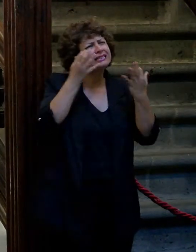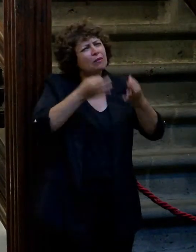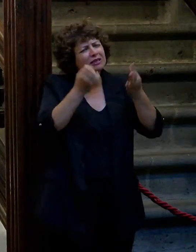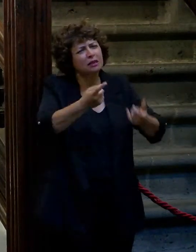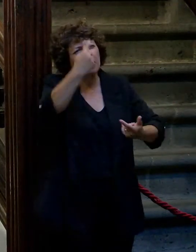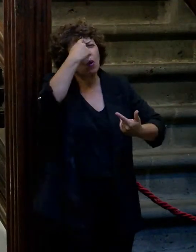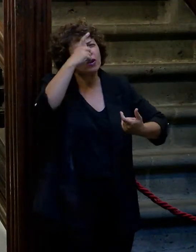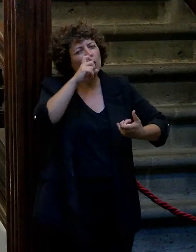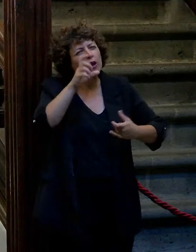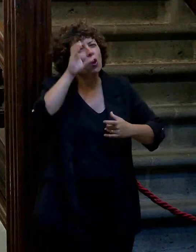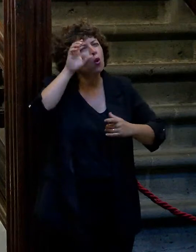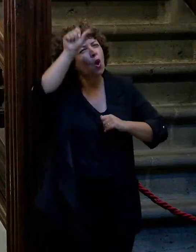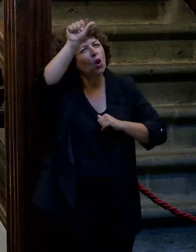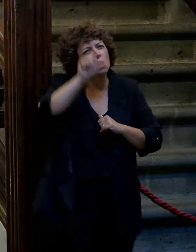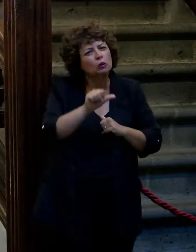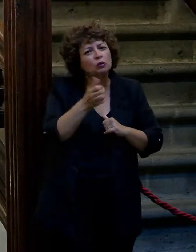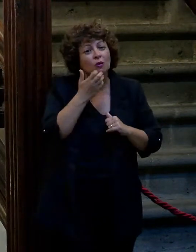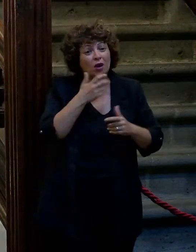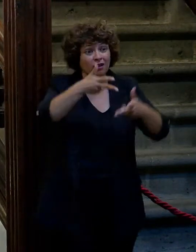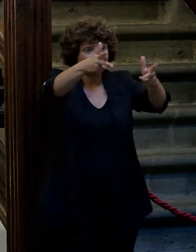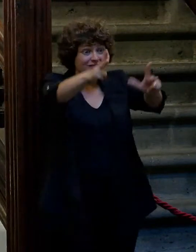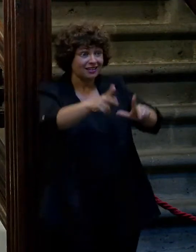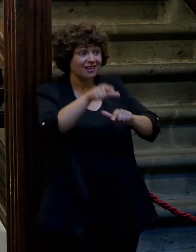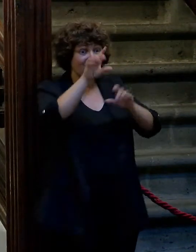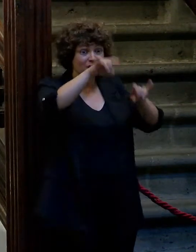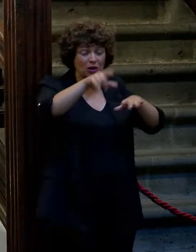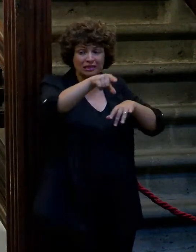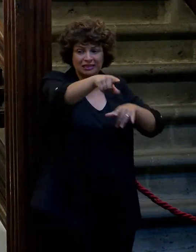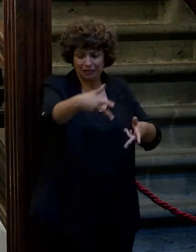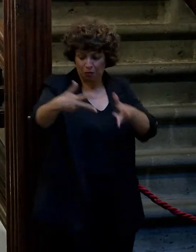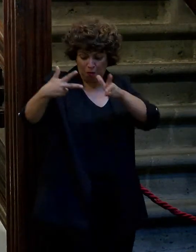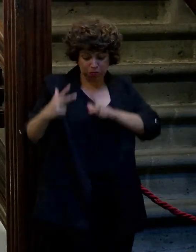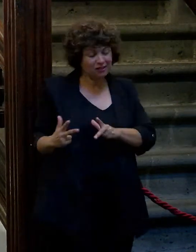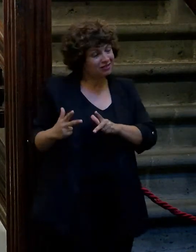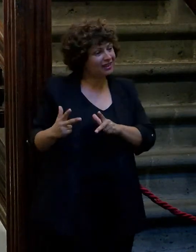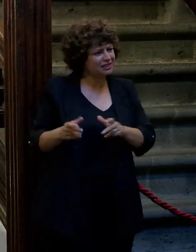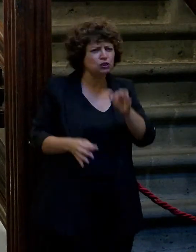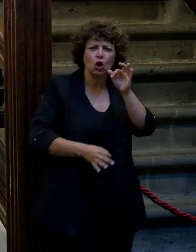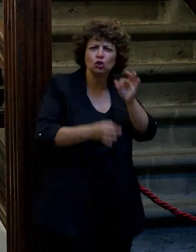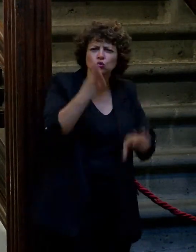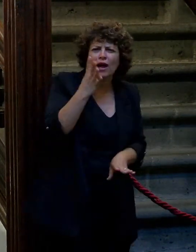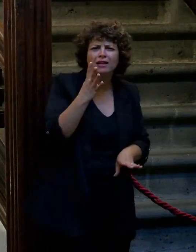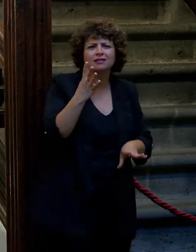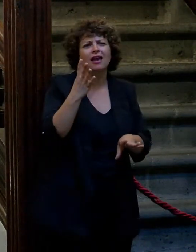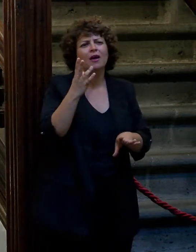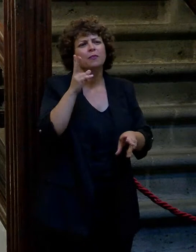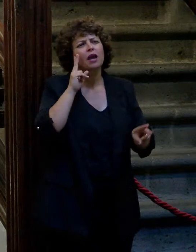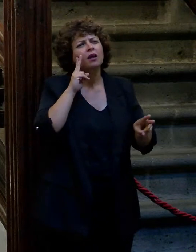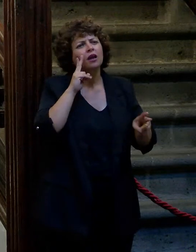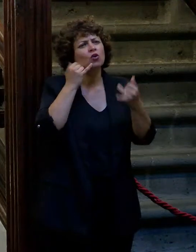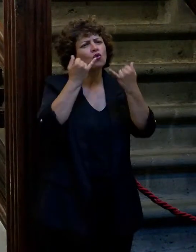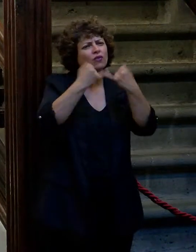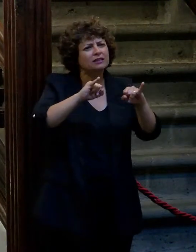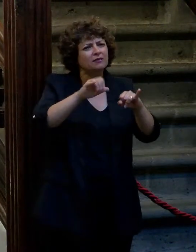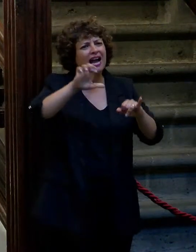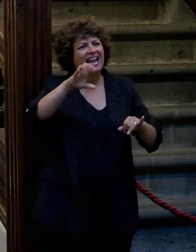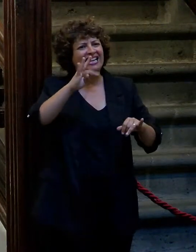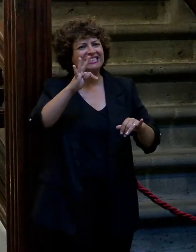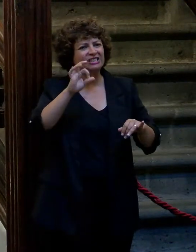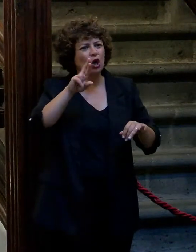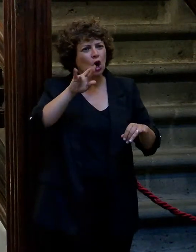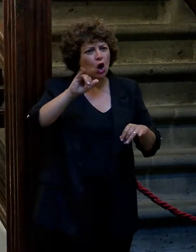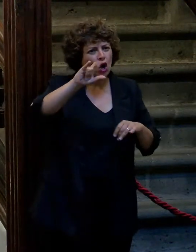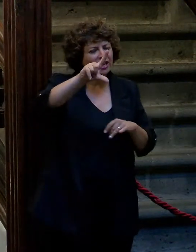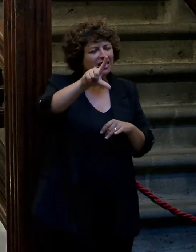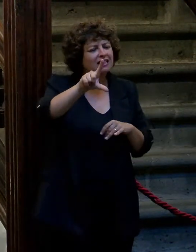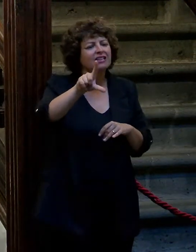lo escucho si yo estuviera ahí como espectador y él estuviera aquí tuve la suerte de verlo en una masterclass en un festival en Estoril y claro